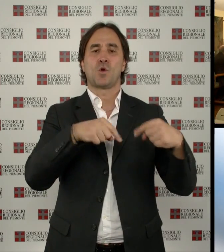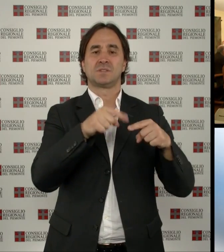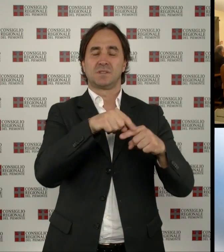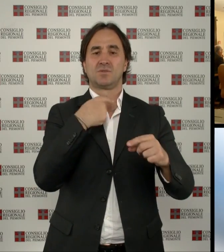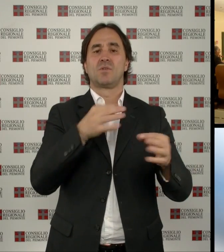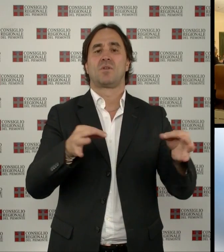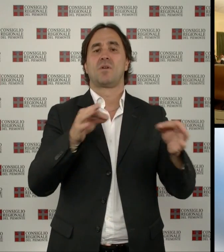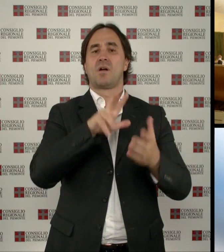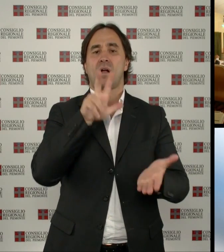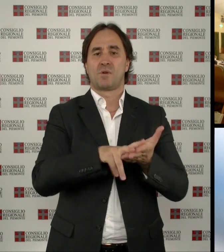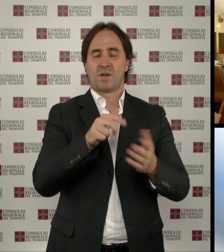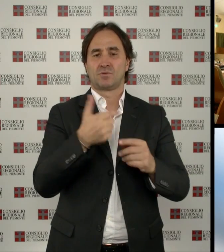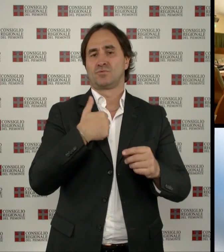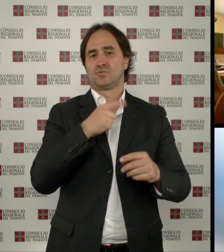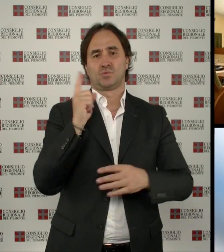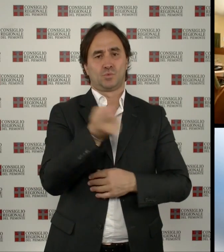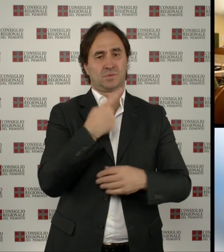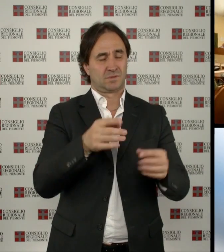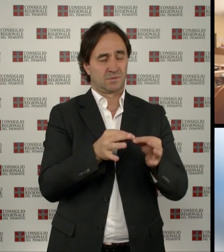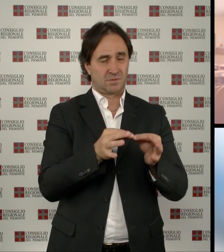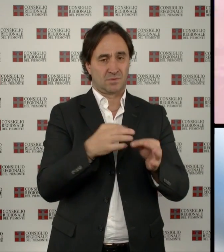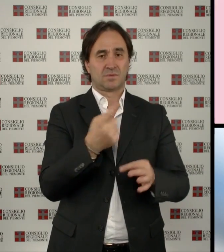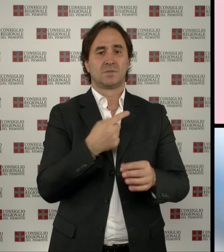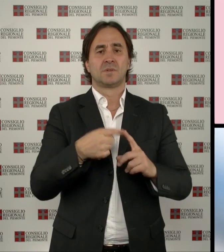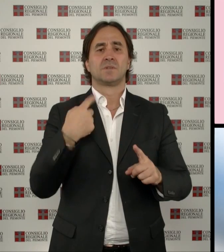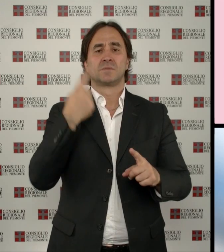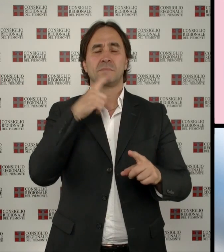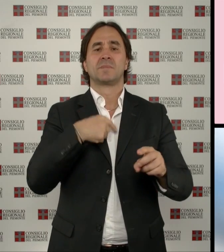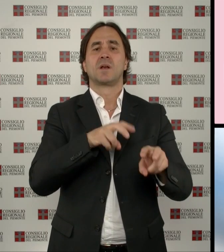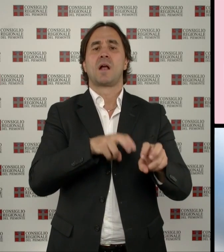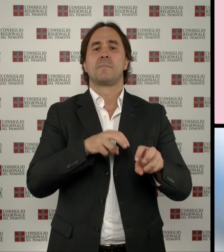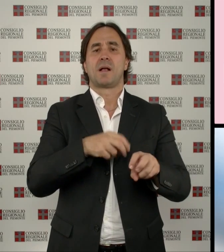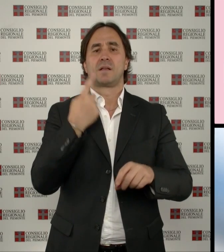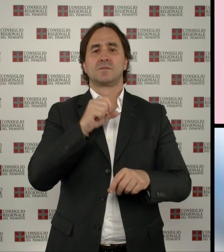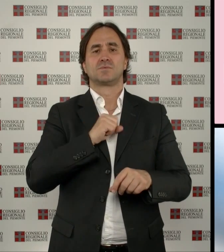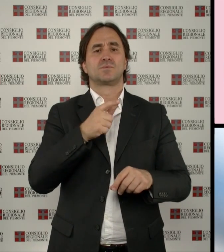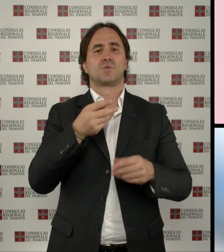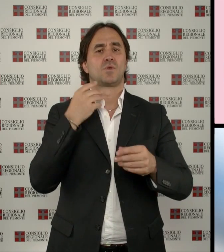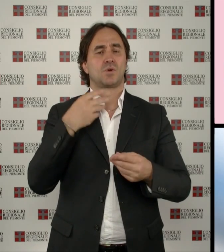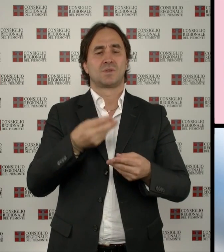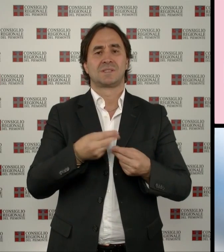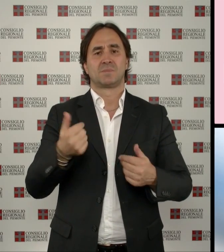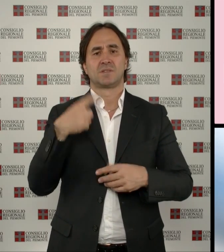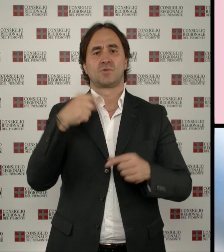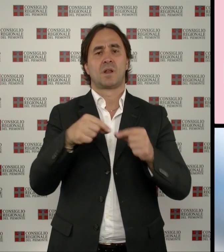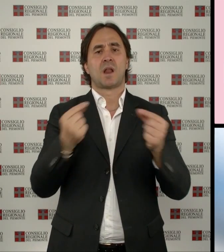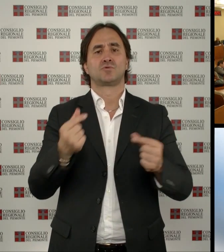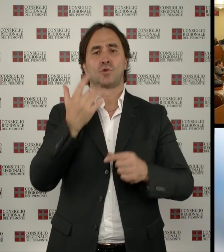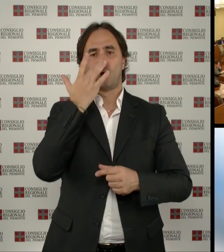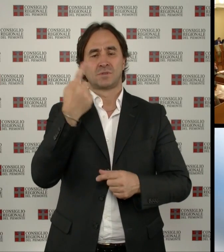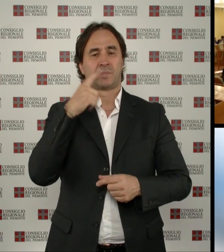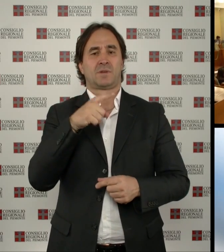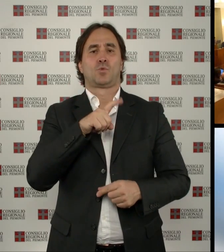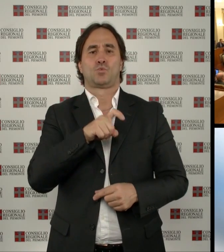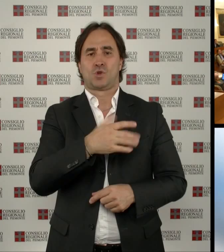'unanimità due ordini del giorno, rispettivamente per l'adesione alla campagna di sensibilizzazione nastro rosa contro il tumore al seno e